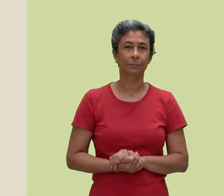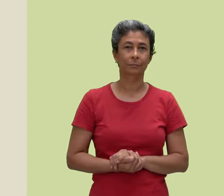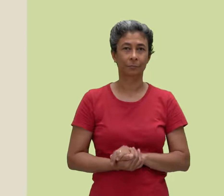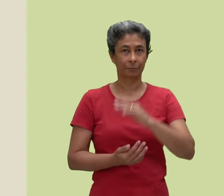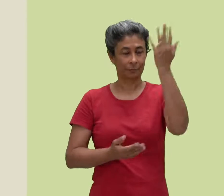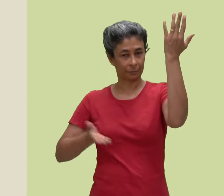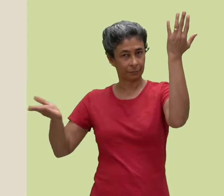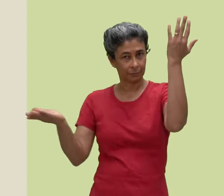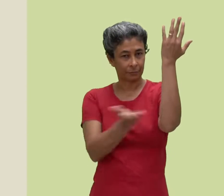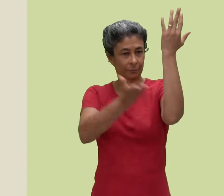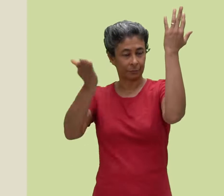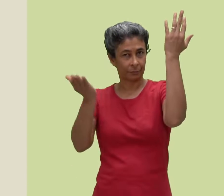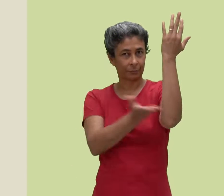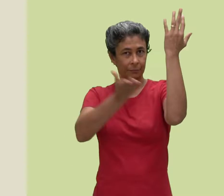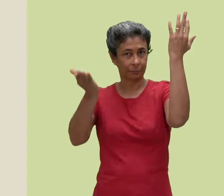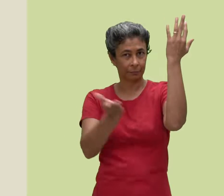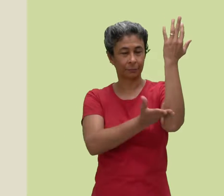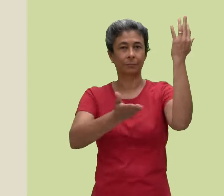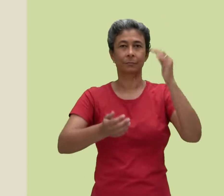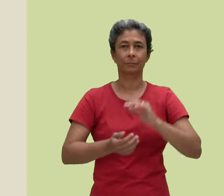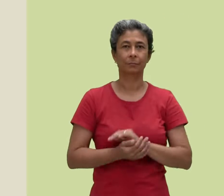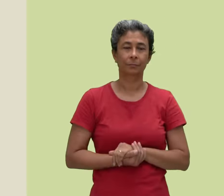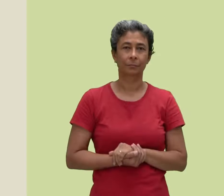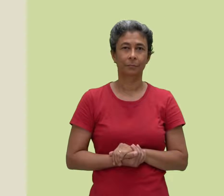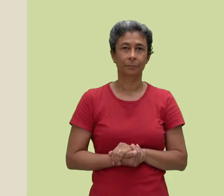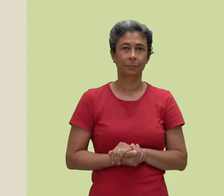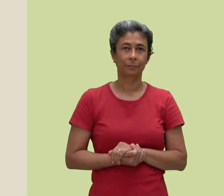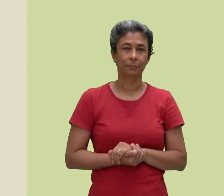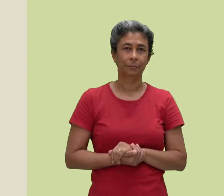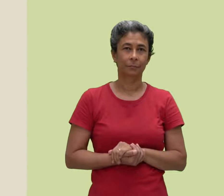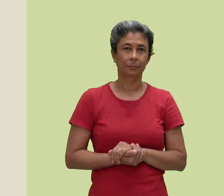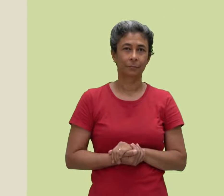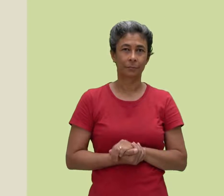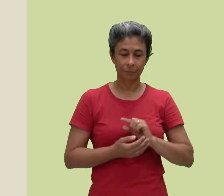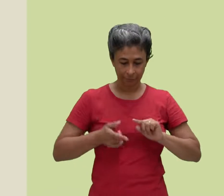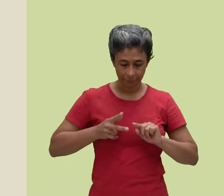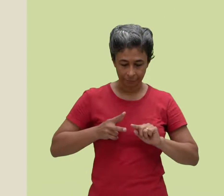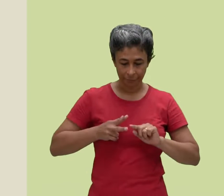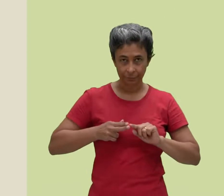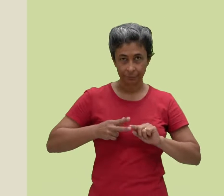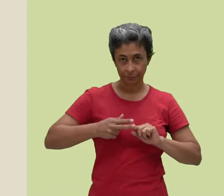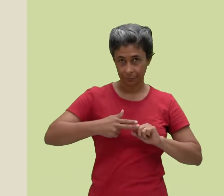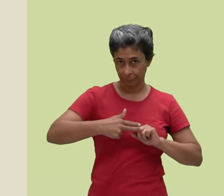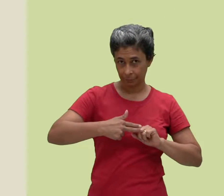Apagar a árvore. Apagar Cortar a unha.